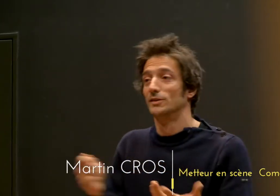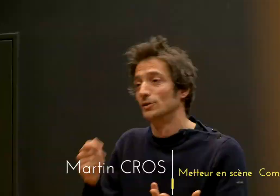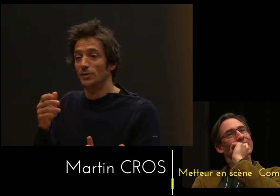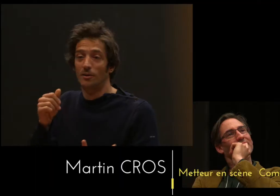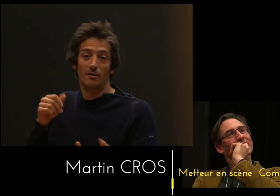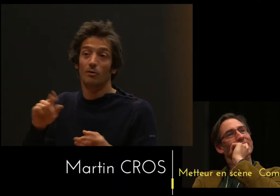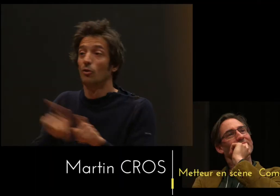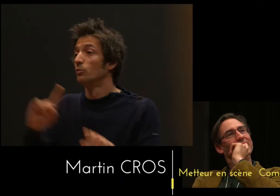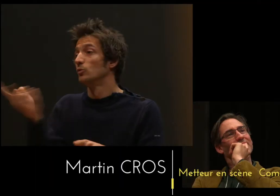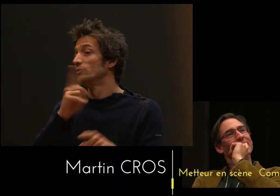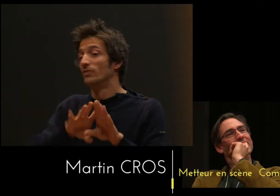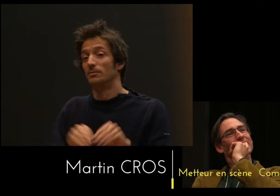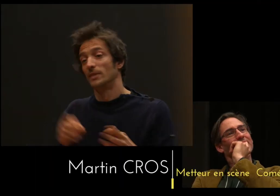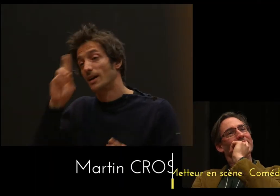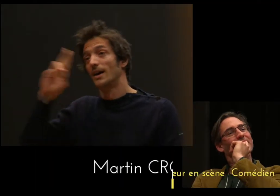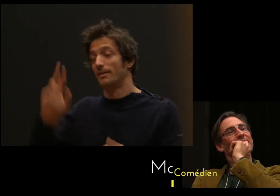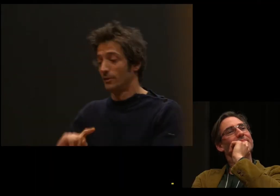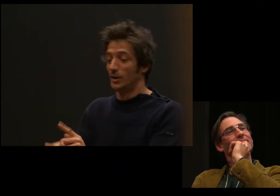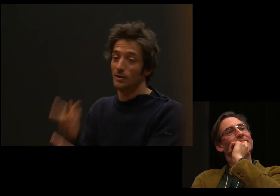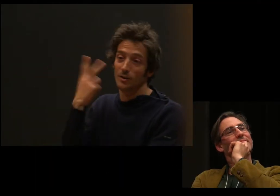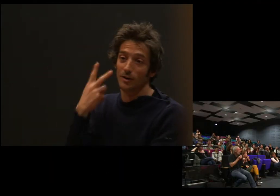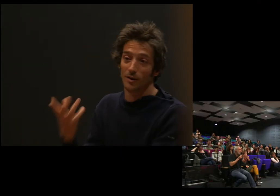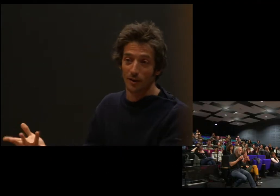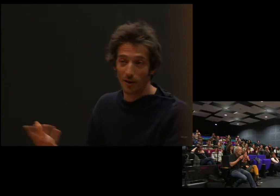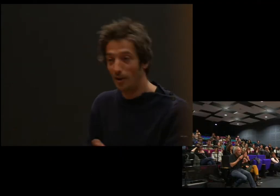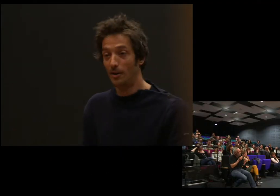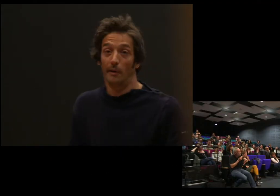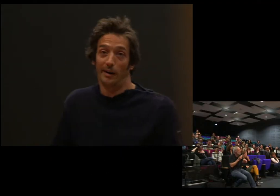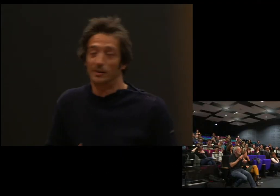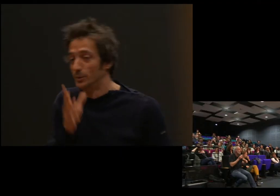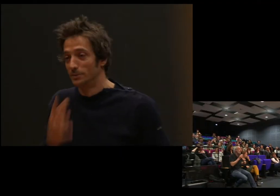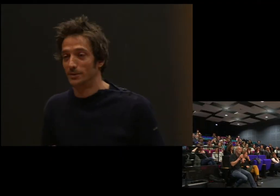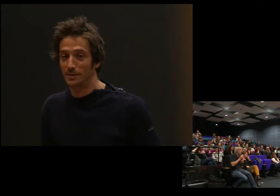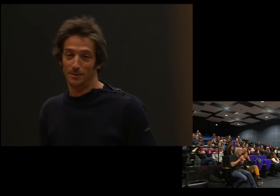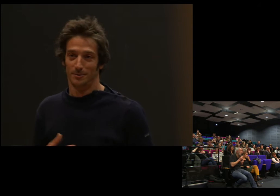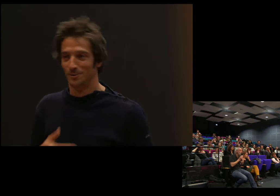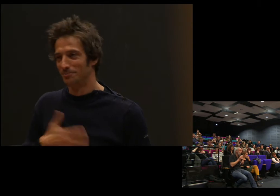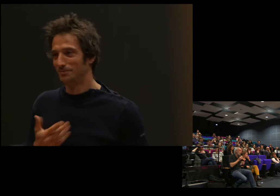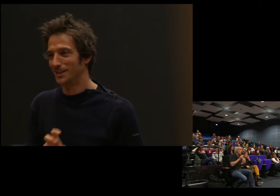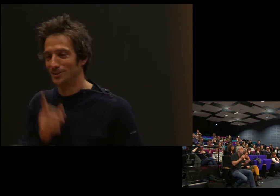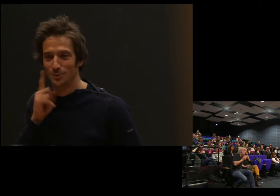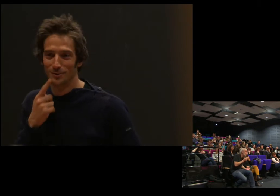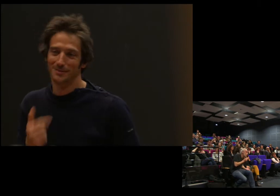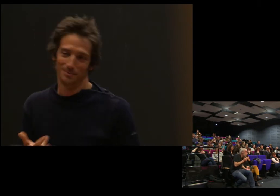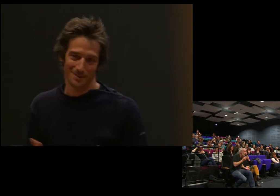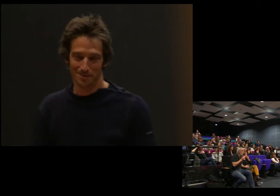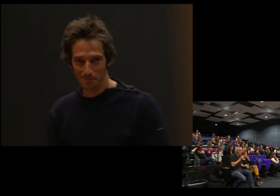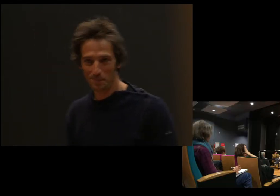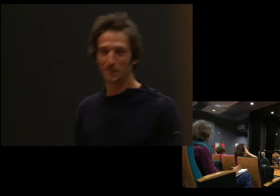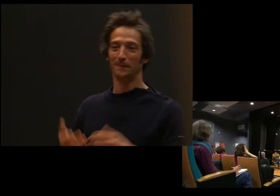On a un sourd. Qu'est-ce qu'on va faire avec ce sourd-là ? Bon, ben voilà, comme toutes les familles, en premier lieu, ils se disent est-ce qu'on va pouvoir